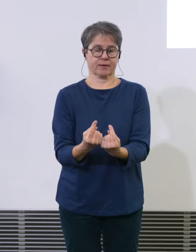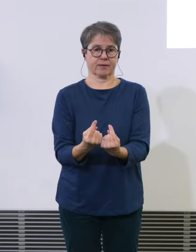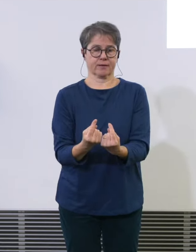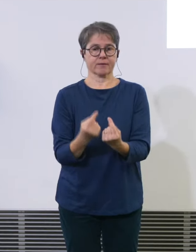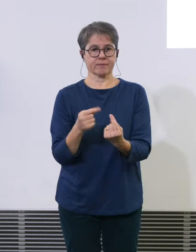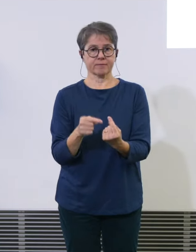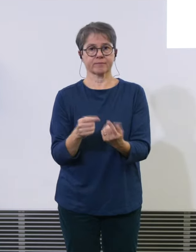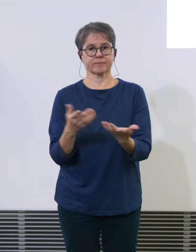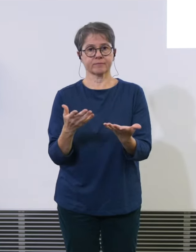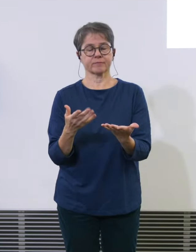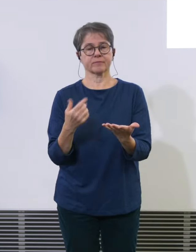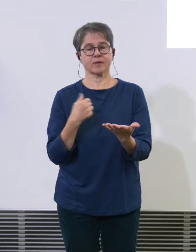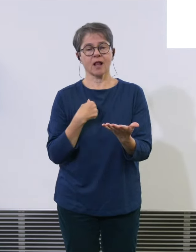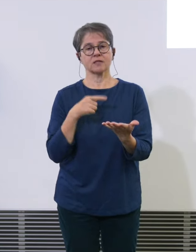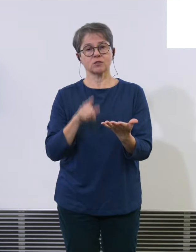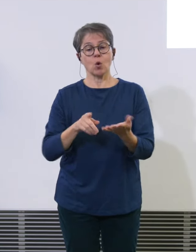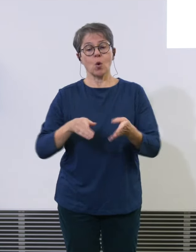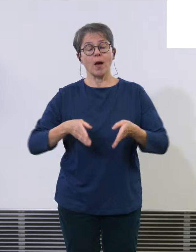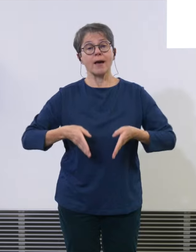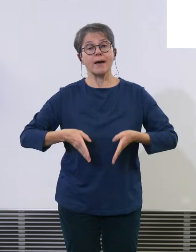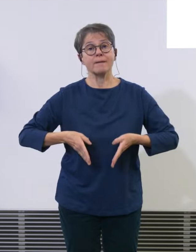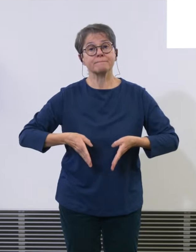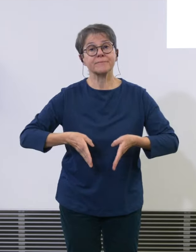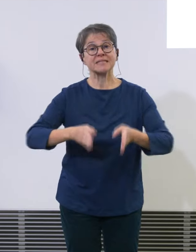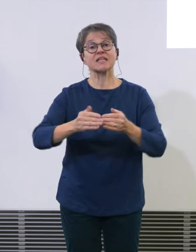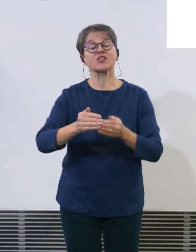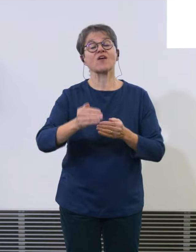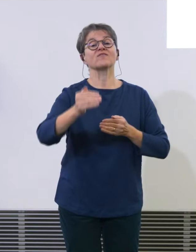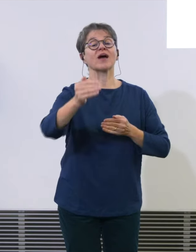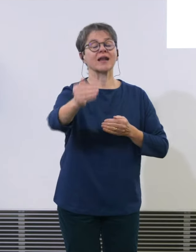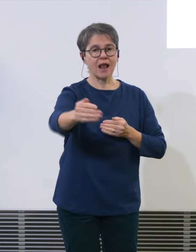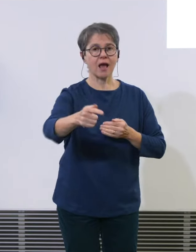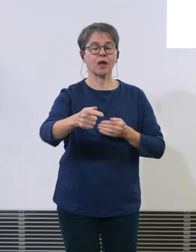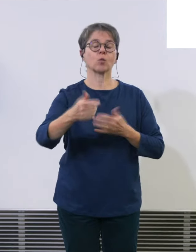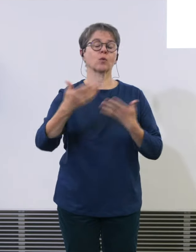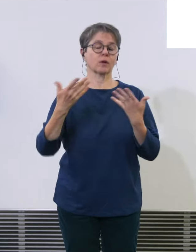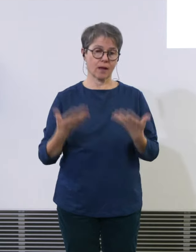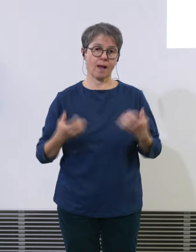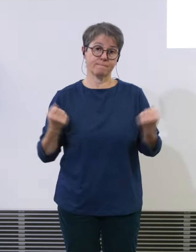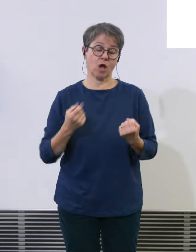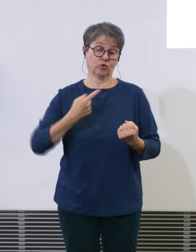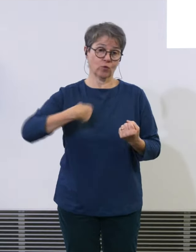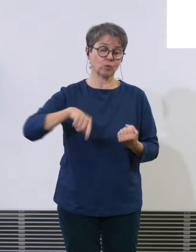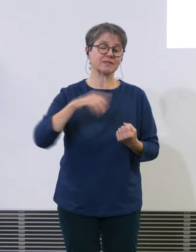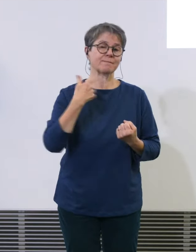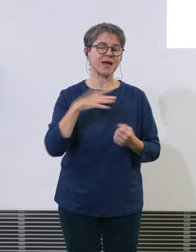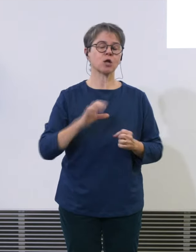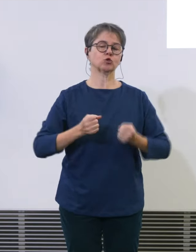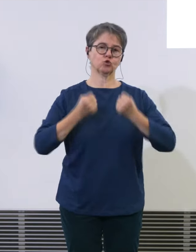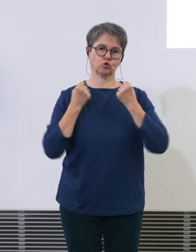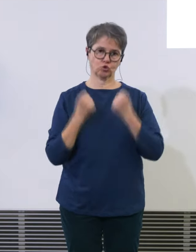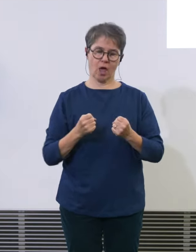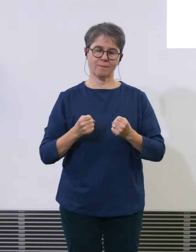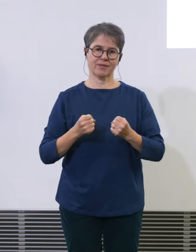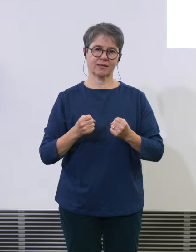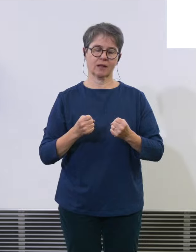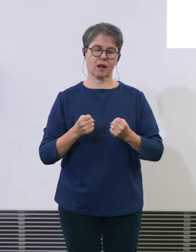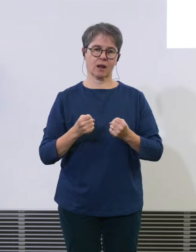kreiert für uns viel mehr Stabilität im Flughafen System. Es erläuft uns, wie gesagt, An-